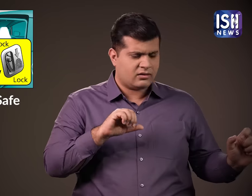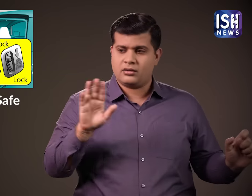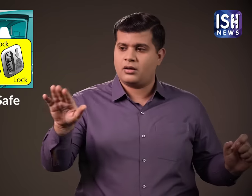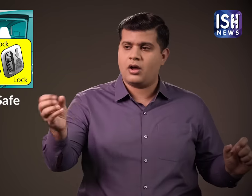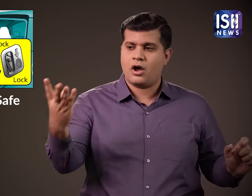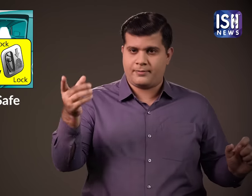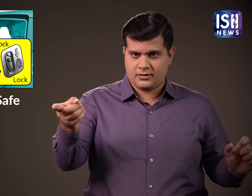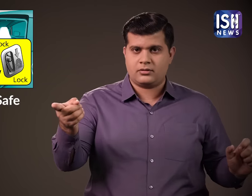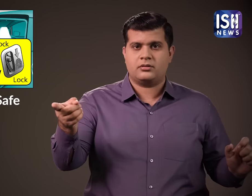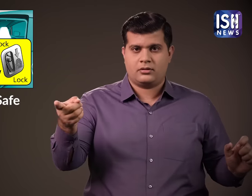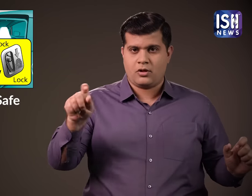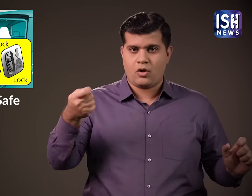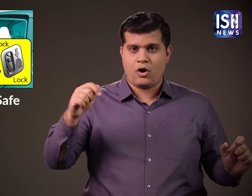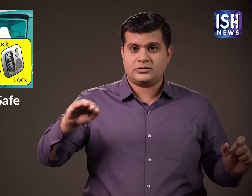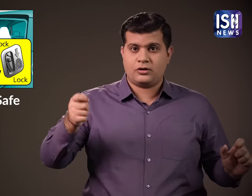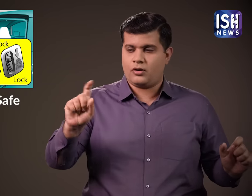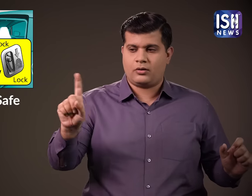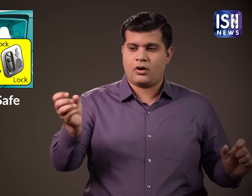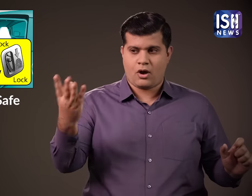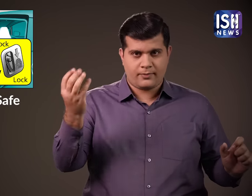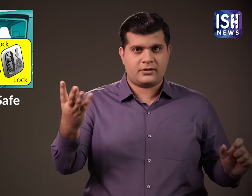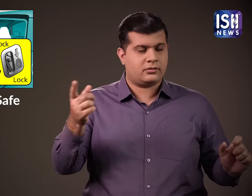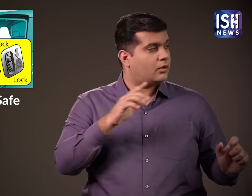पिछली सीट पर बैठे तो सुनुश्चित करें कि चाइल लॉक बंध है